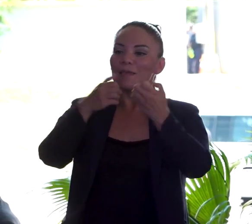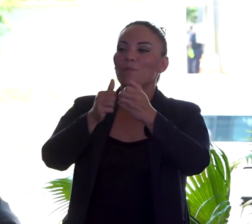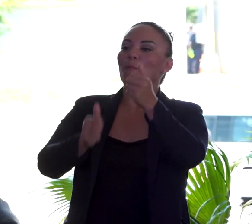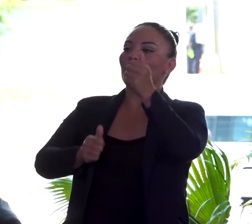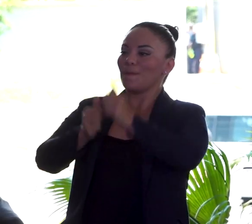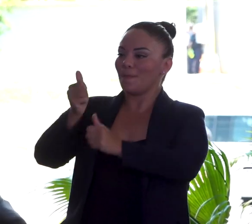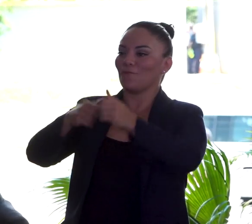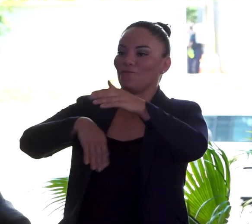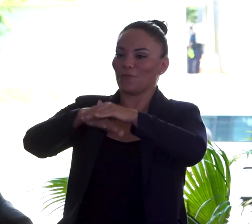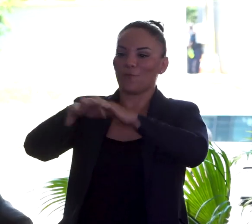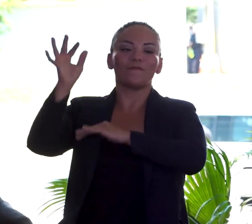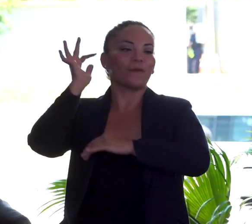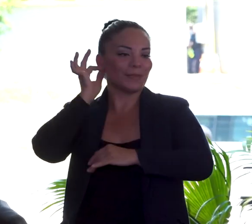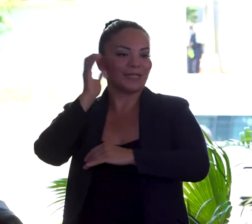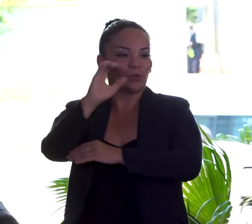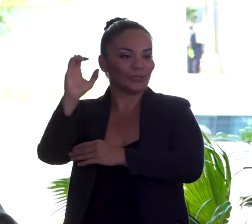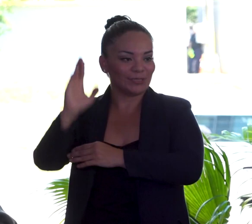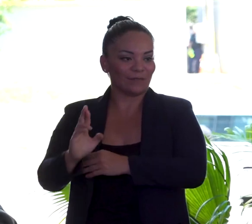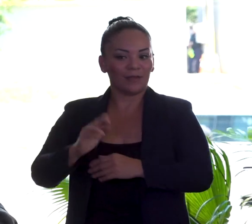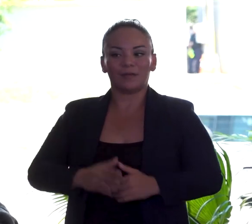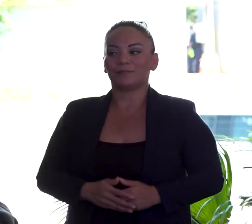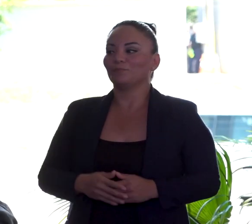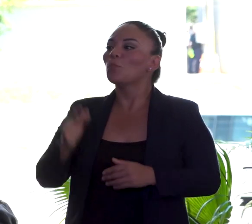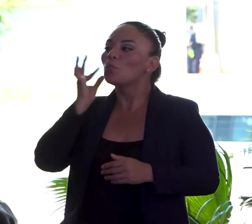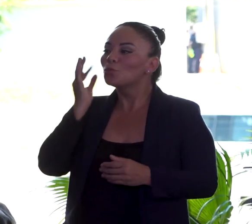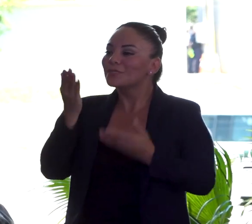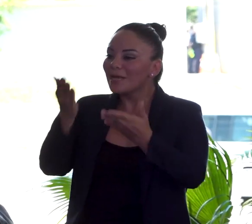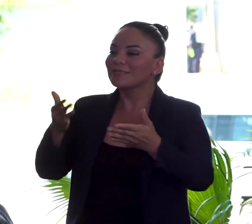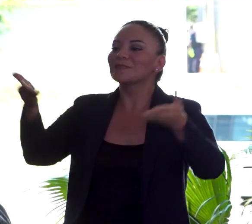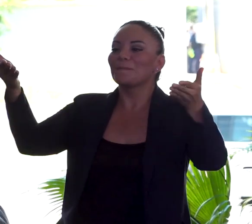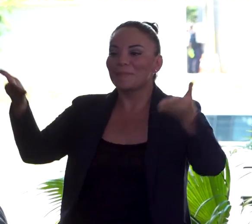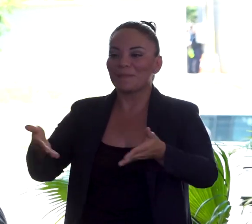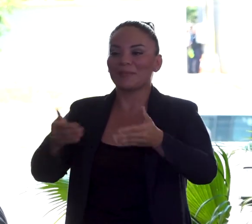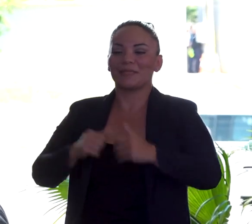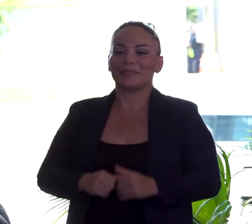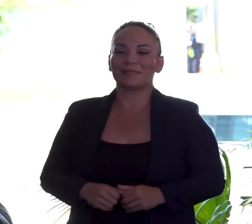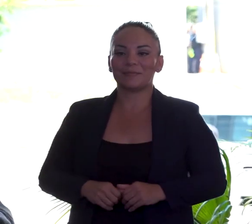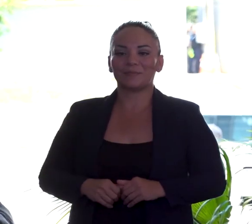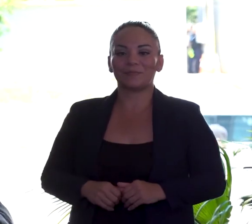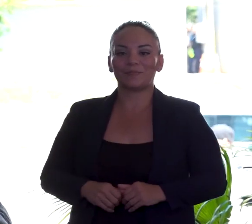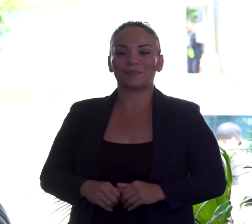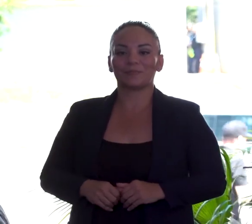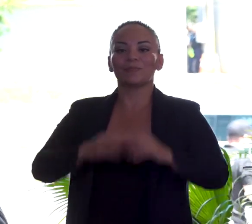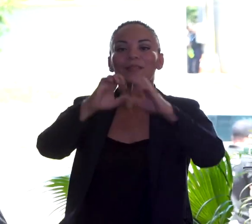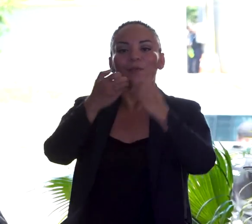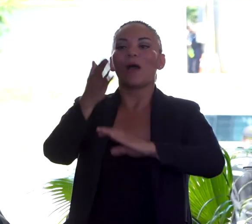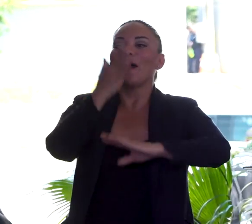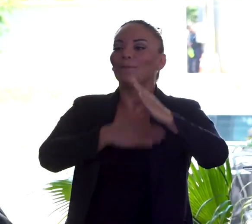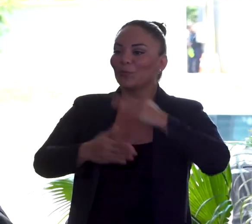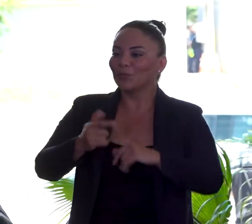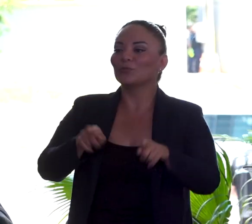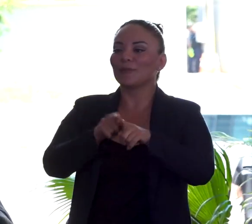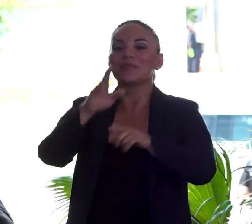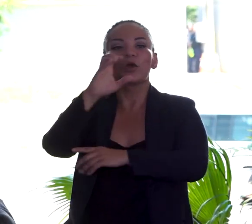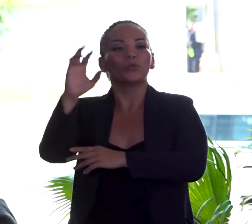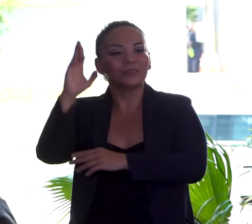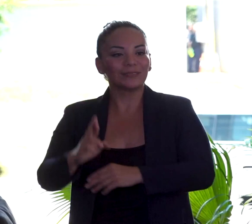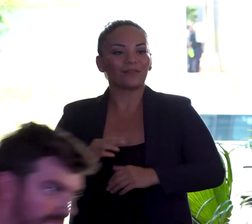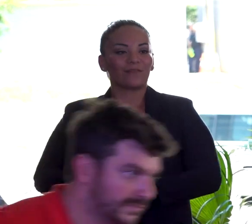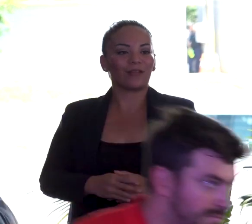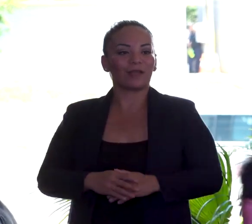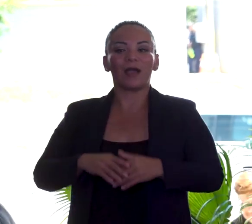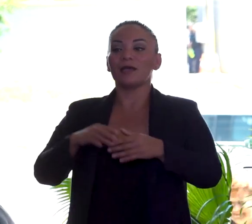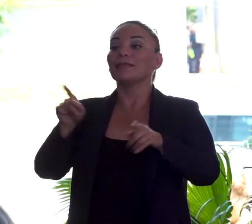femenina de Costa Rica, muchachas, bienvenidas. La selección de amputados de Costa Rica